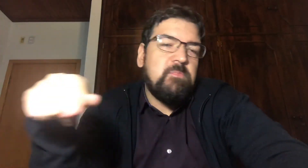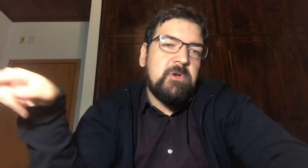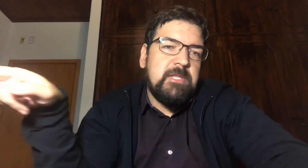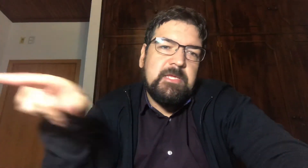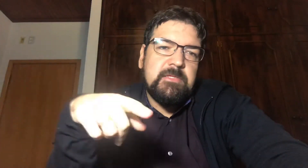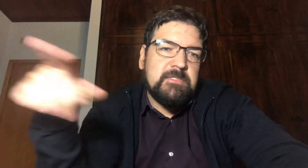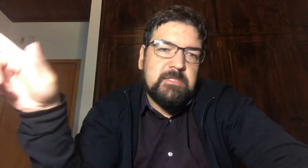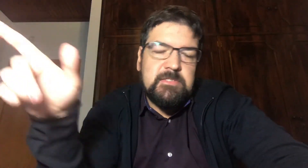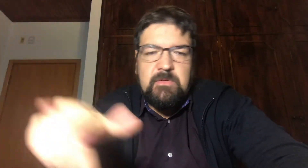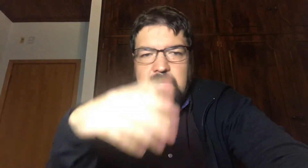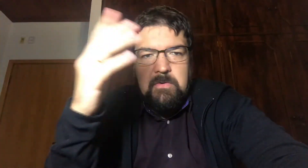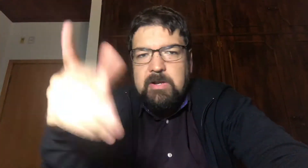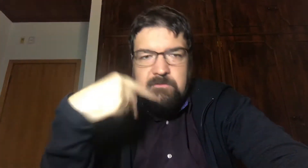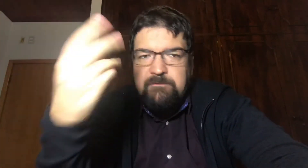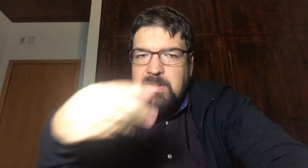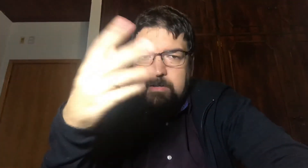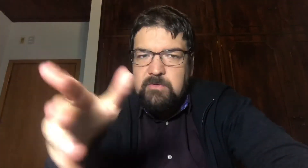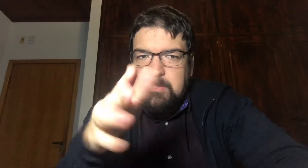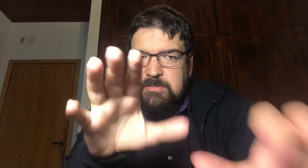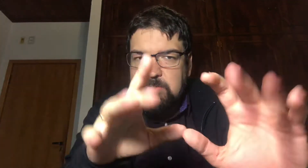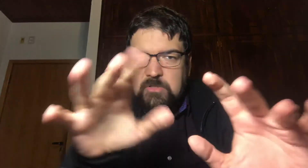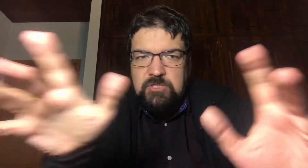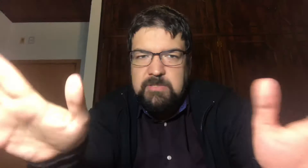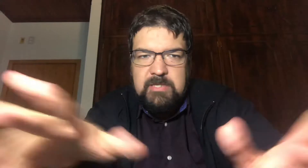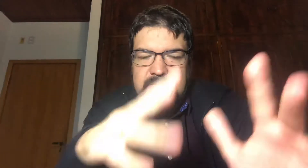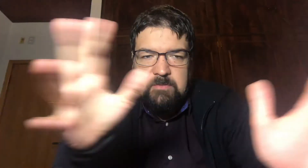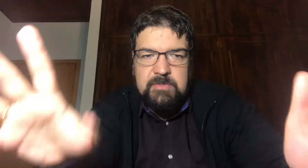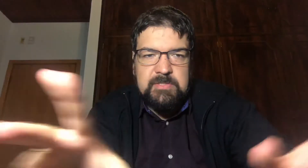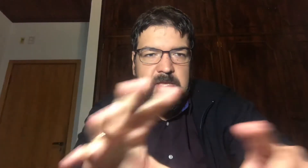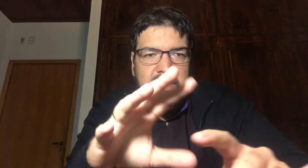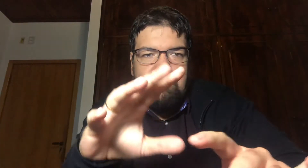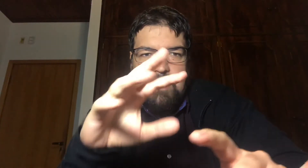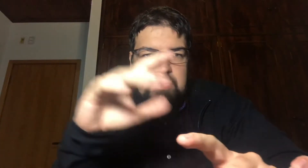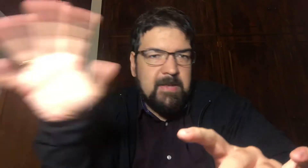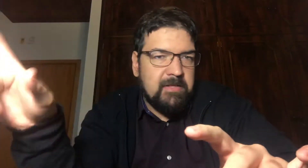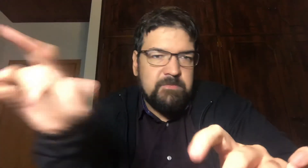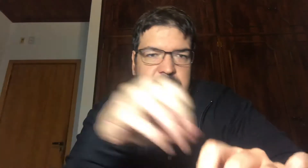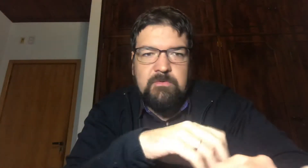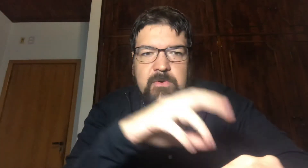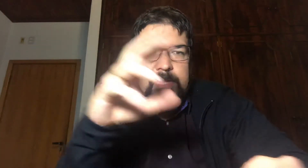pôr link Na descrição Não Eu vou falando aqui Isso é só digitar É simples Vai lá Nerd Bitcoin